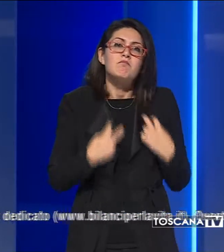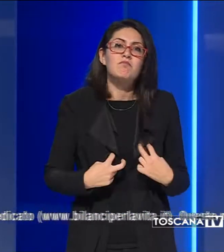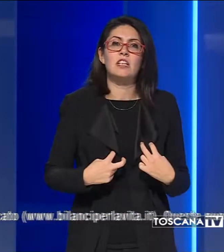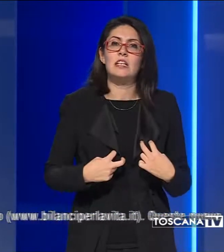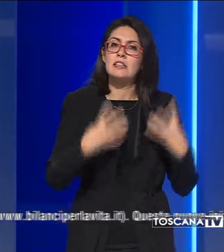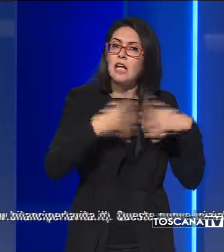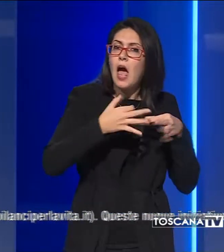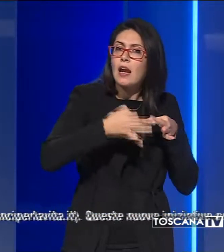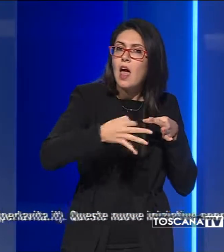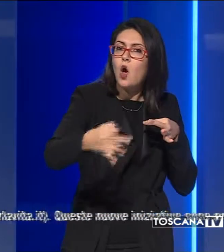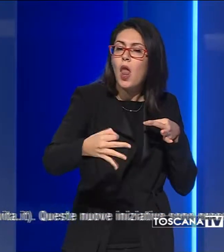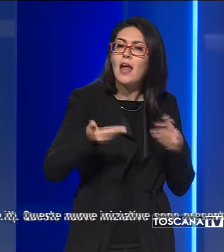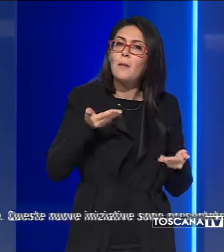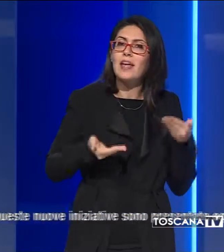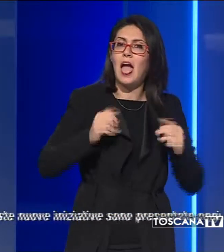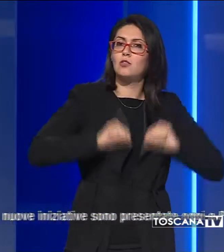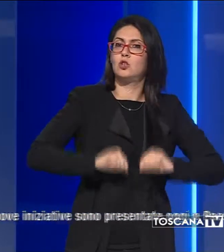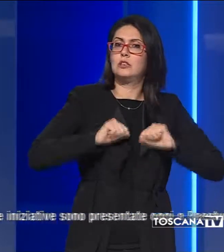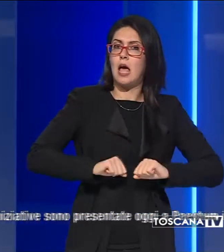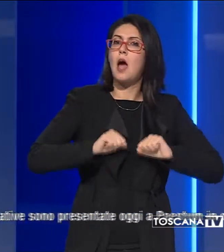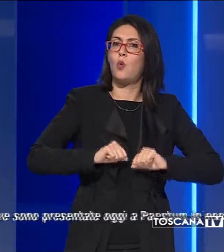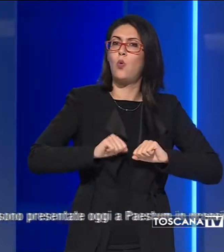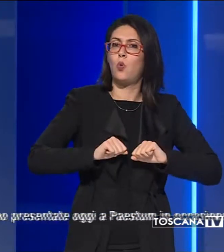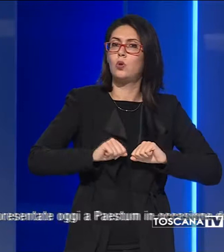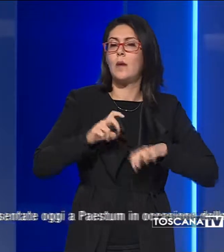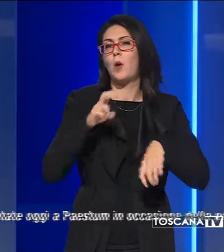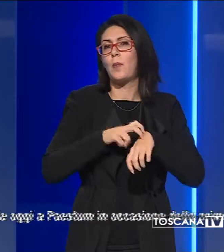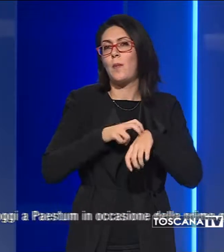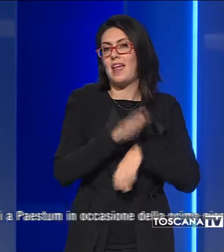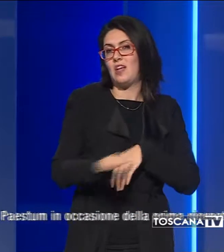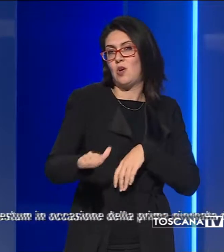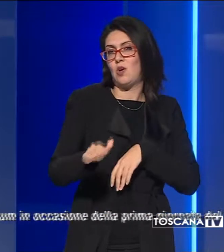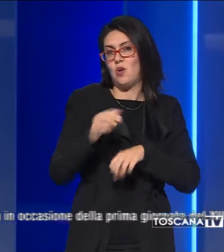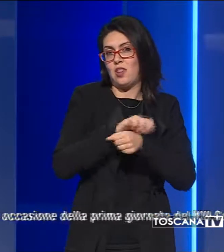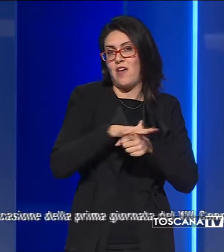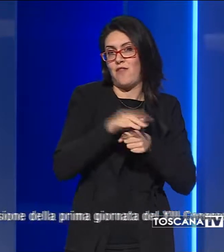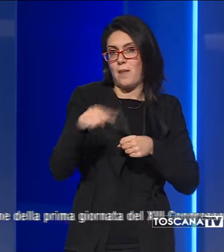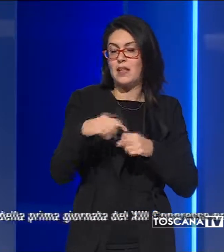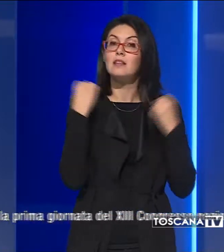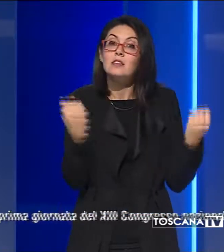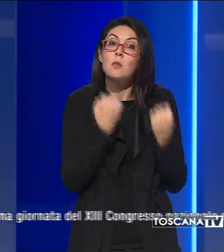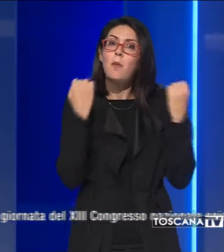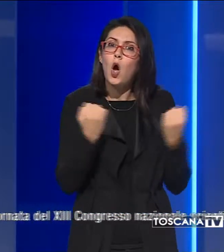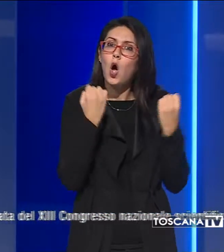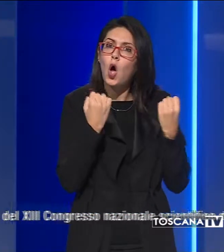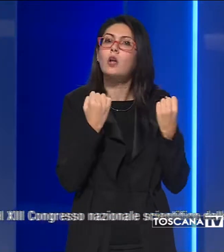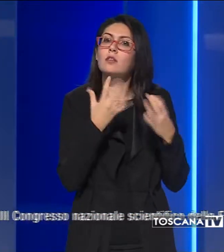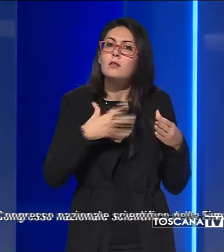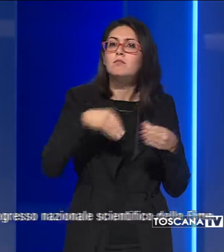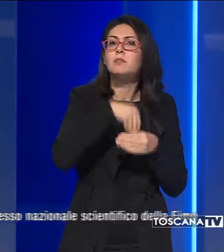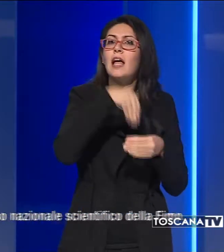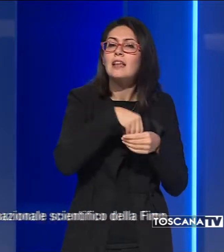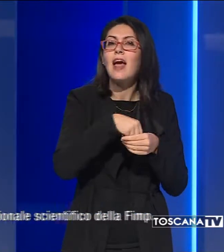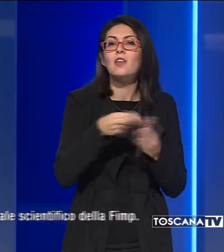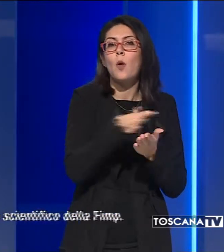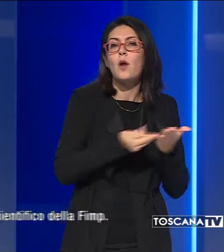dei bilanci di salute dal proprio prediatra di famiglia. Lo spot fa parte del progetto Peter